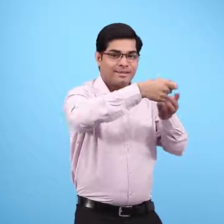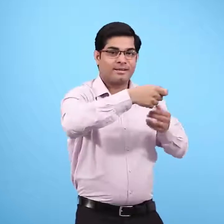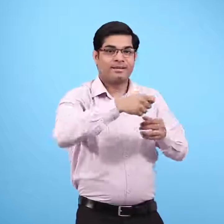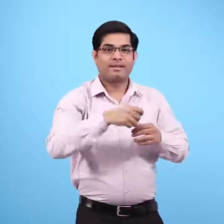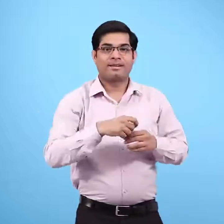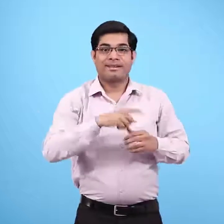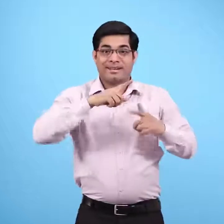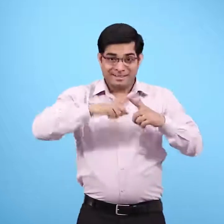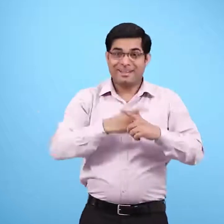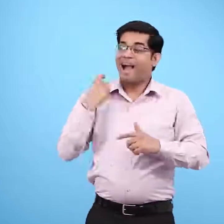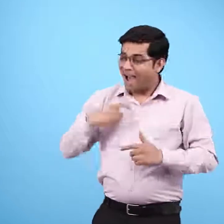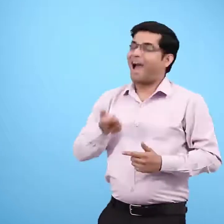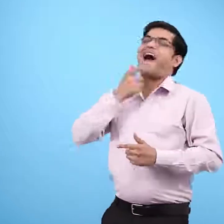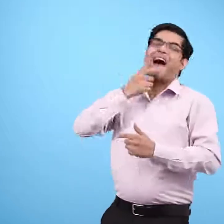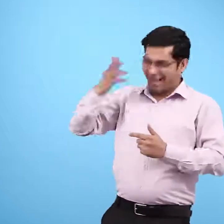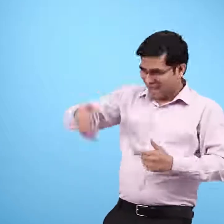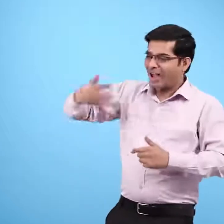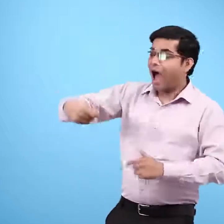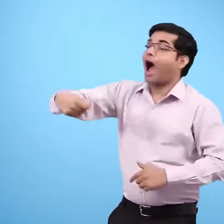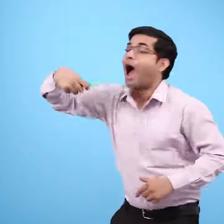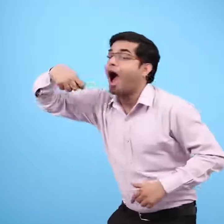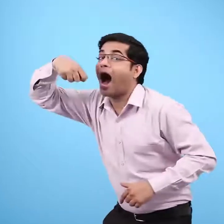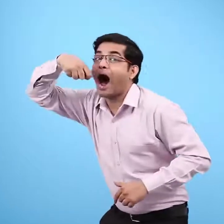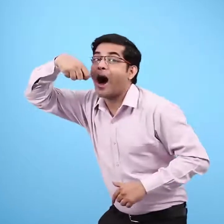जुम्पा भी हस्ते हुए बोली लो खिलाओ